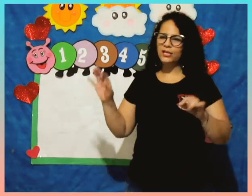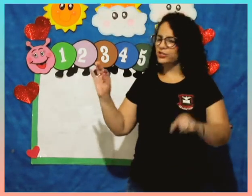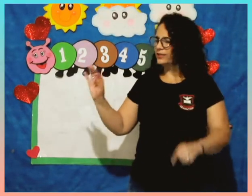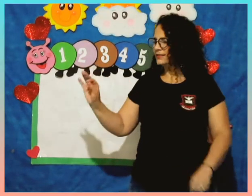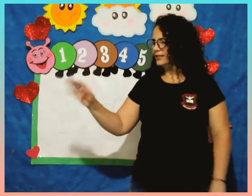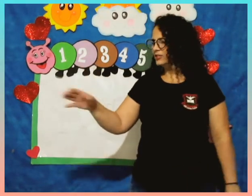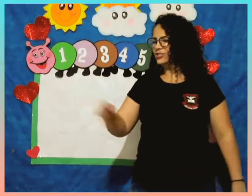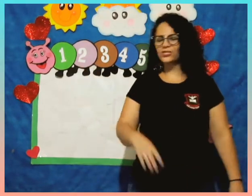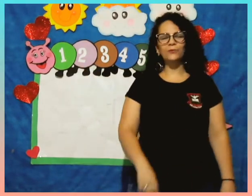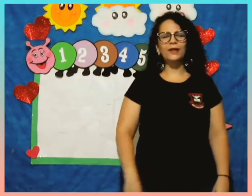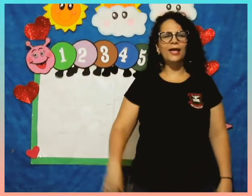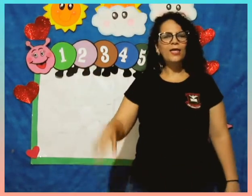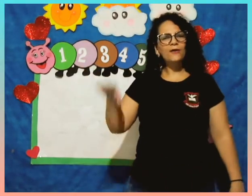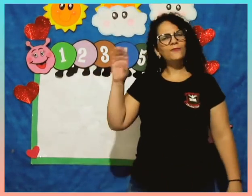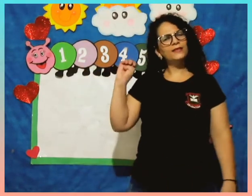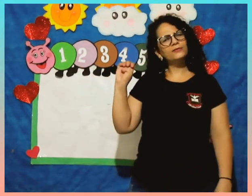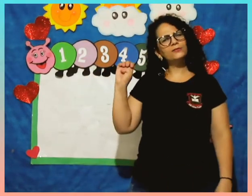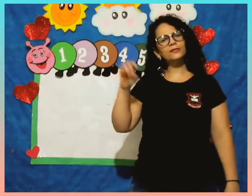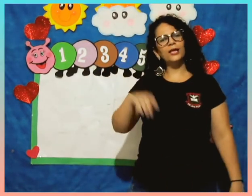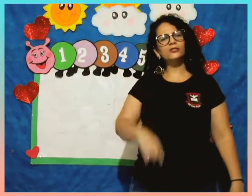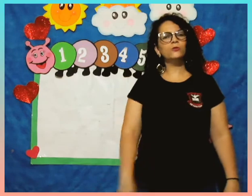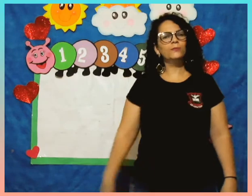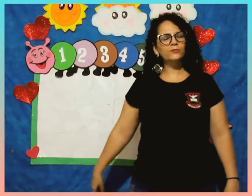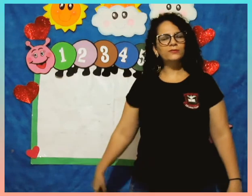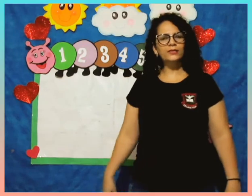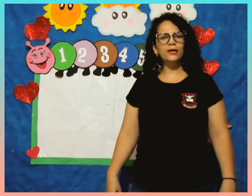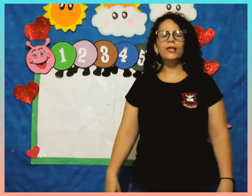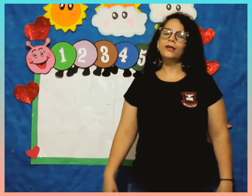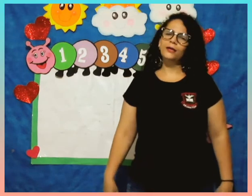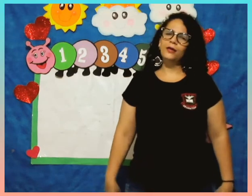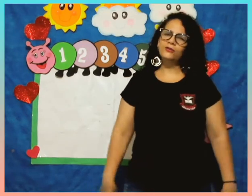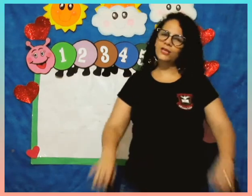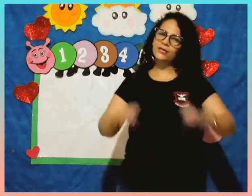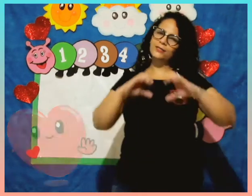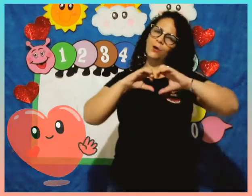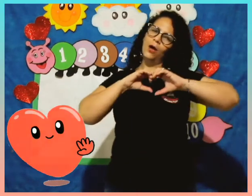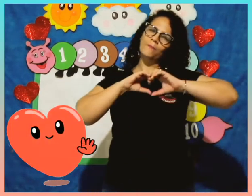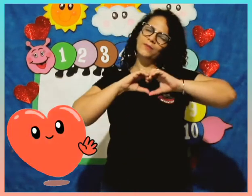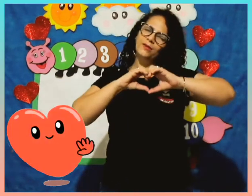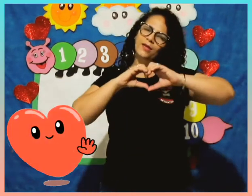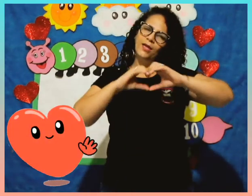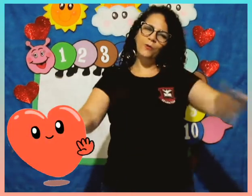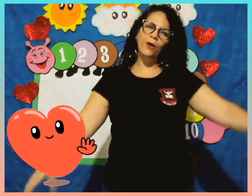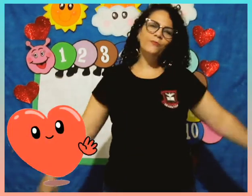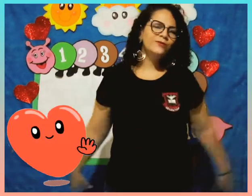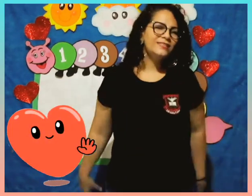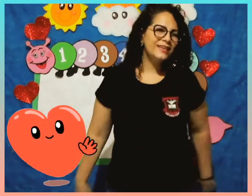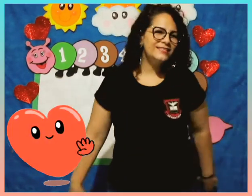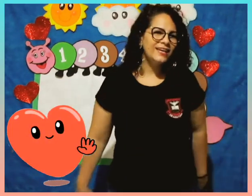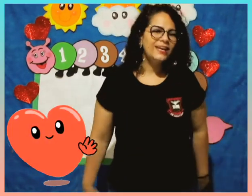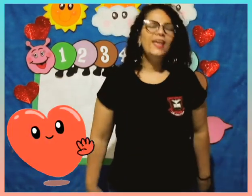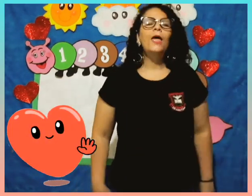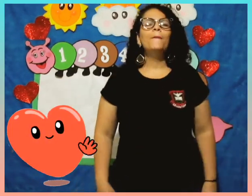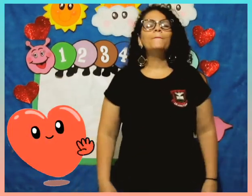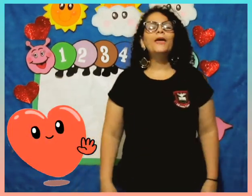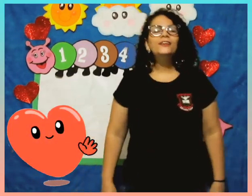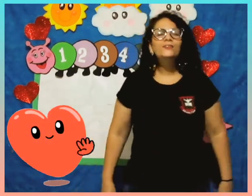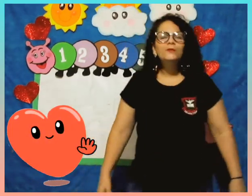as letrinhas que estão lá. Façam os sinais com a mãozinha e não esqueçam, ó, eu amo vocês, hein? Beijem, meus